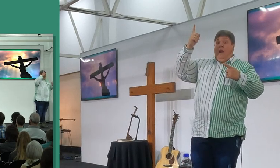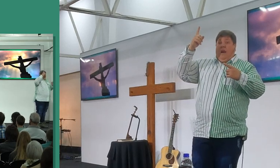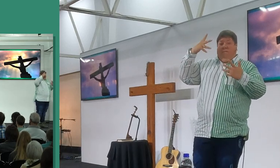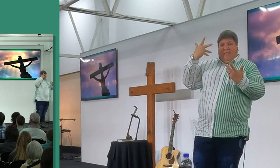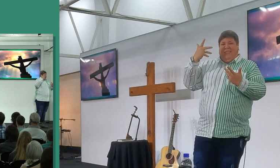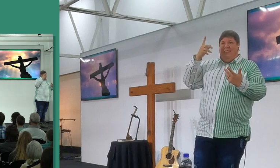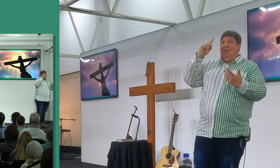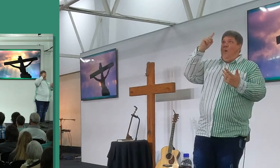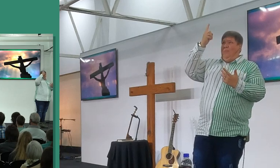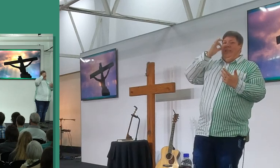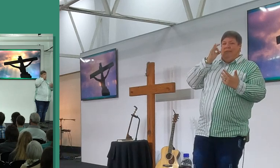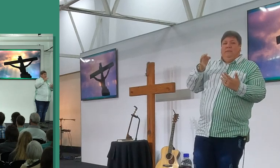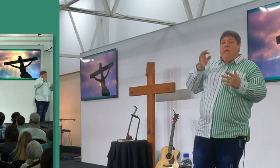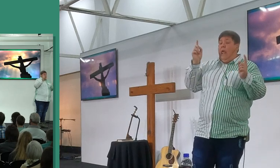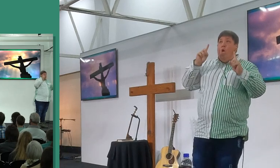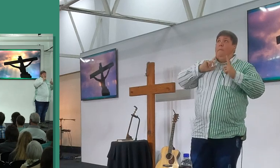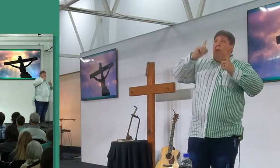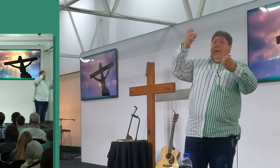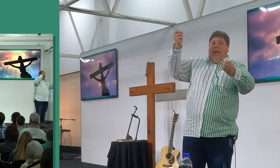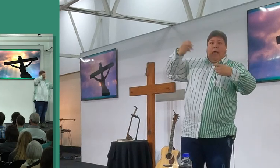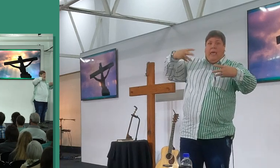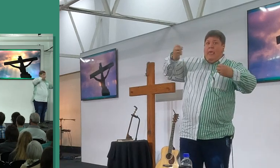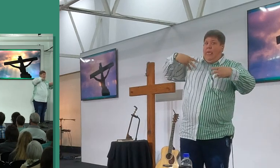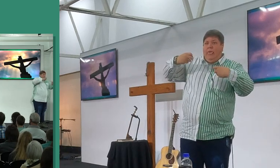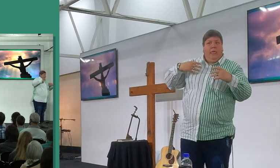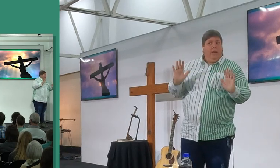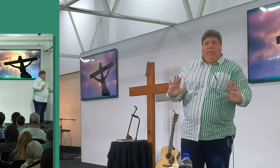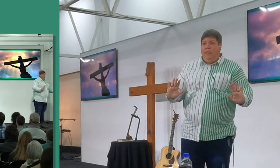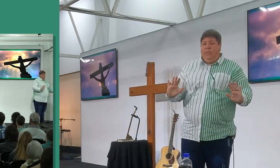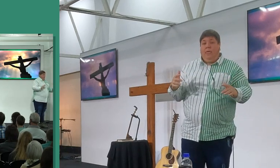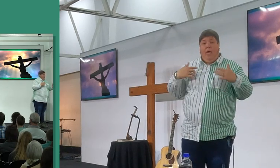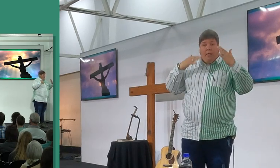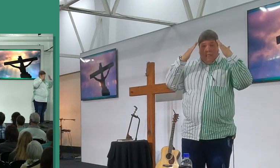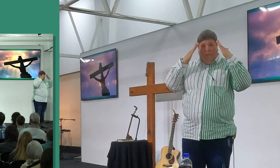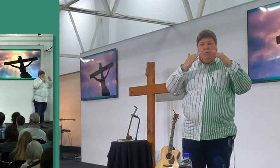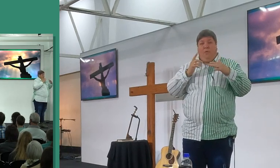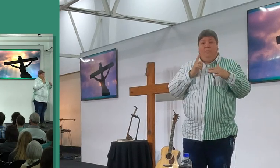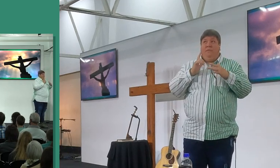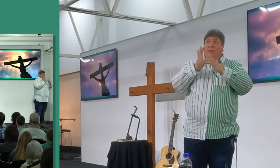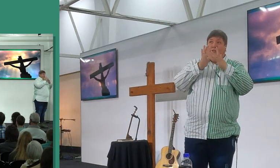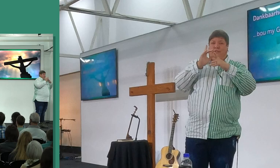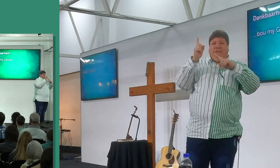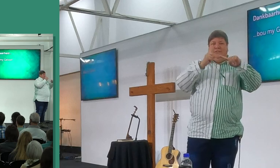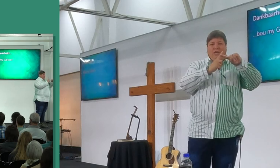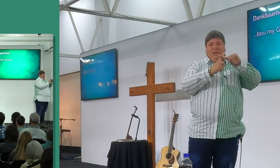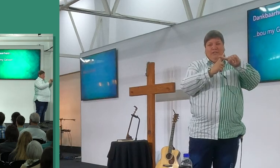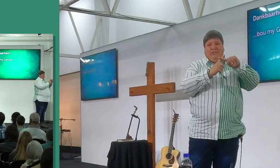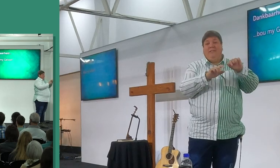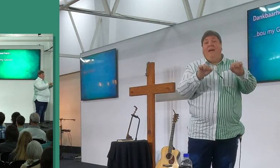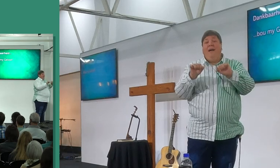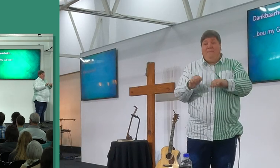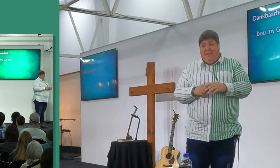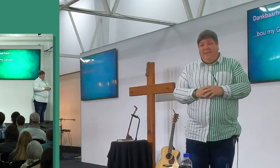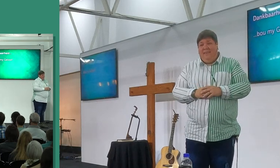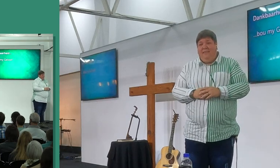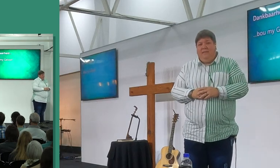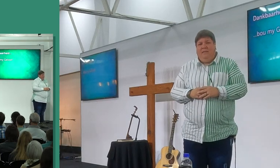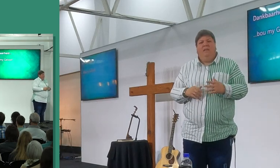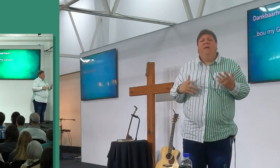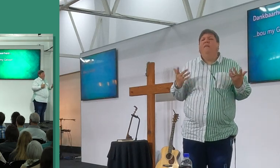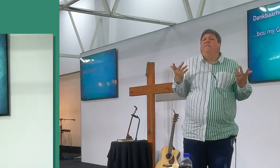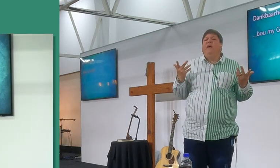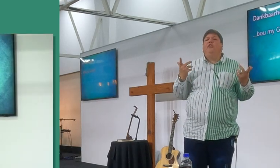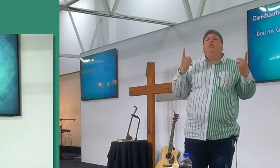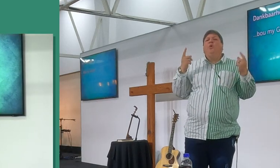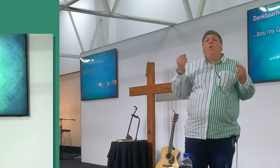of nie het nie, maar oor die kruis van die herre Jesus, en dat ek weet aan wie ek bood, Amen? Oké, so, wat doen dankbaarheid?